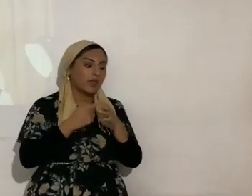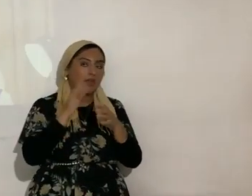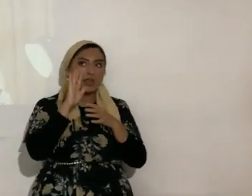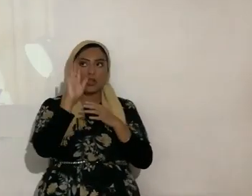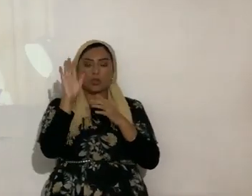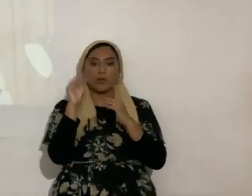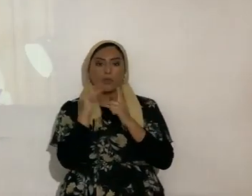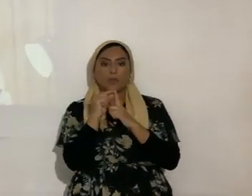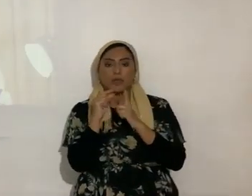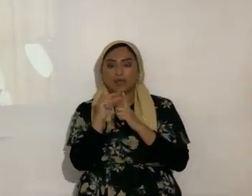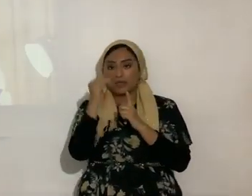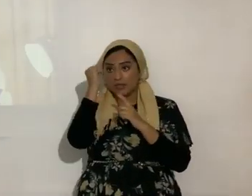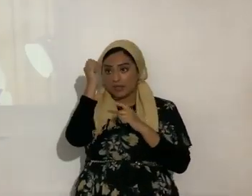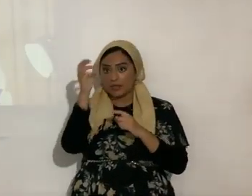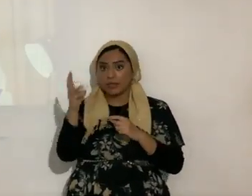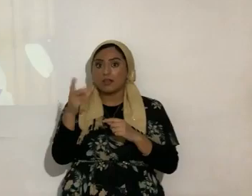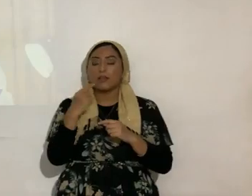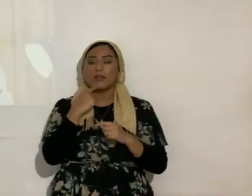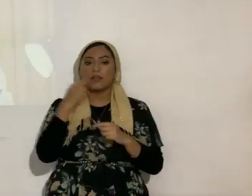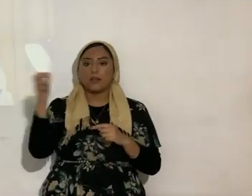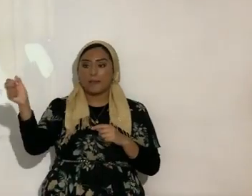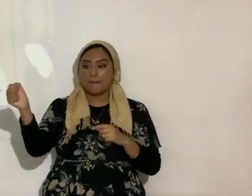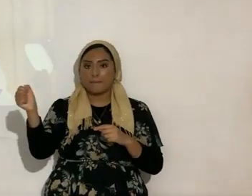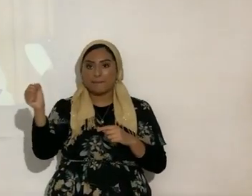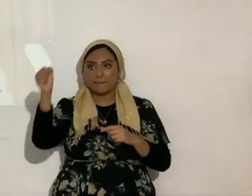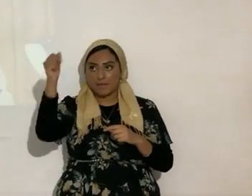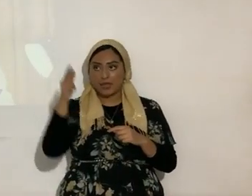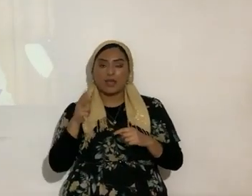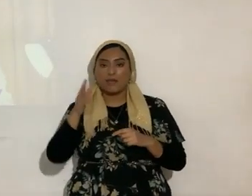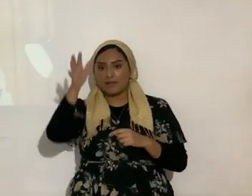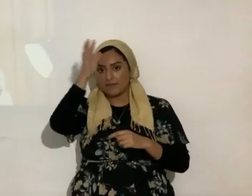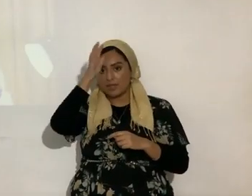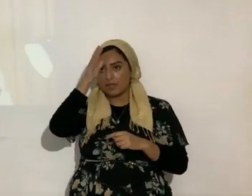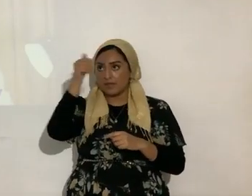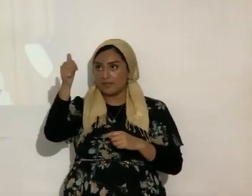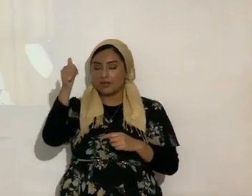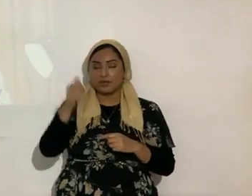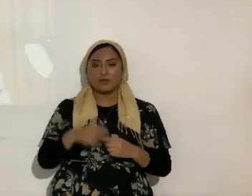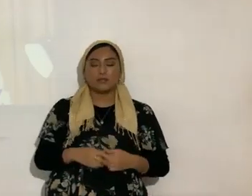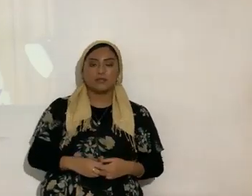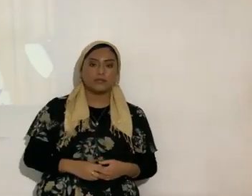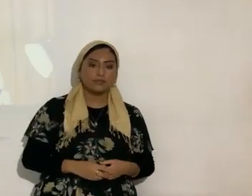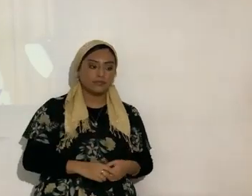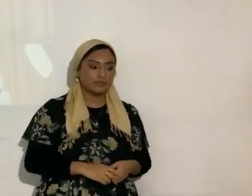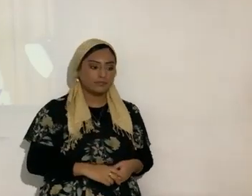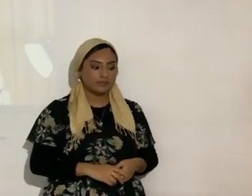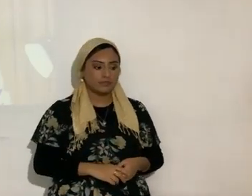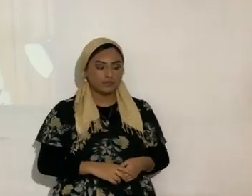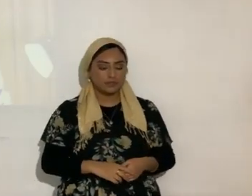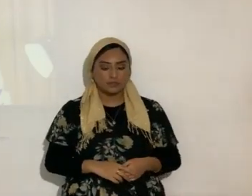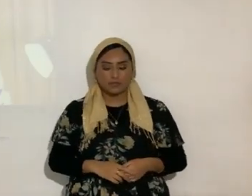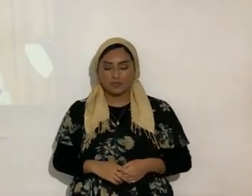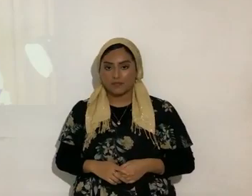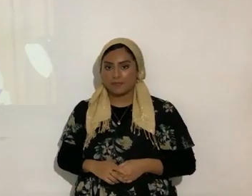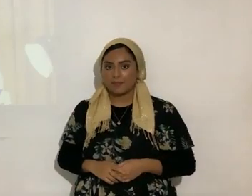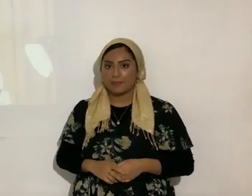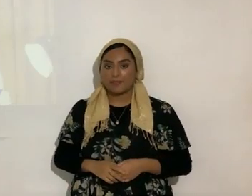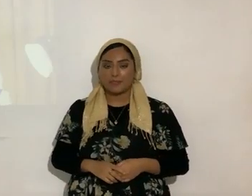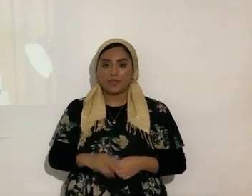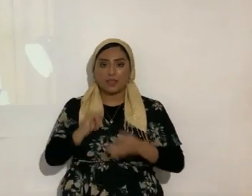no ya por eso tuvo que regresar al Abba quien es él en esencia no sé si me di a entender por eso le dijo a